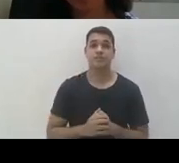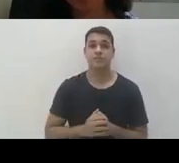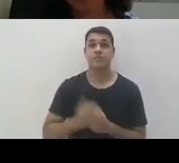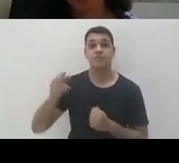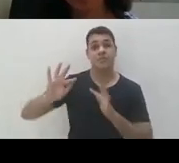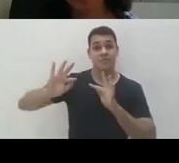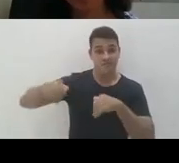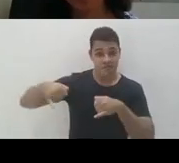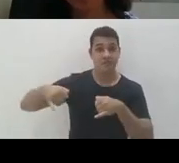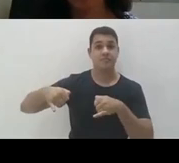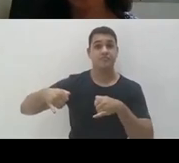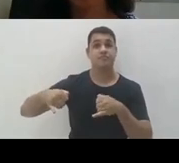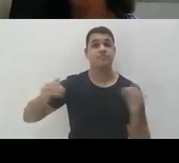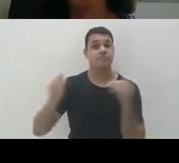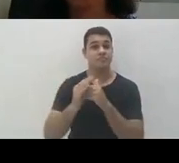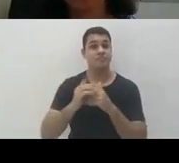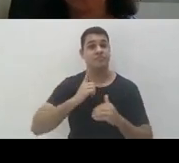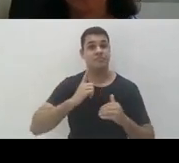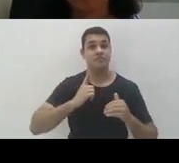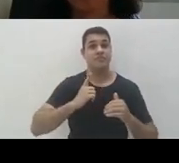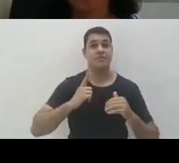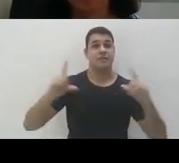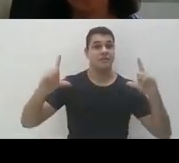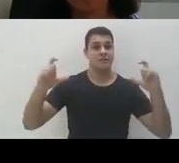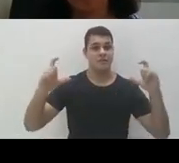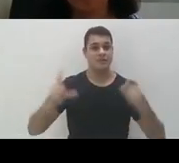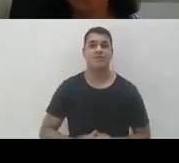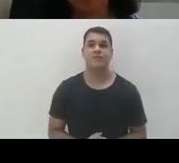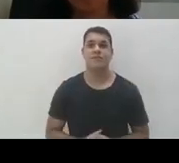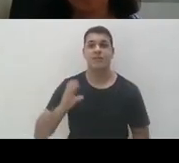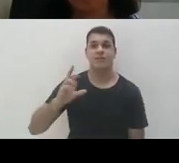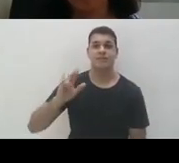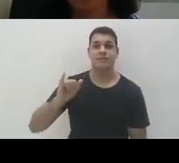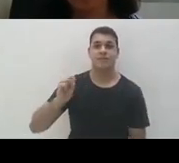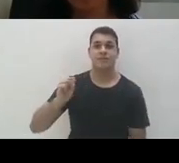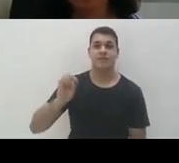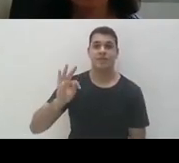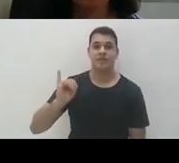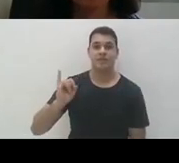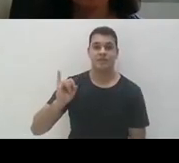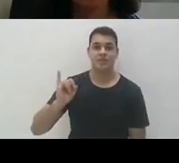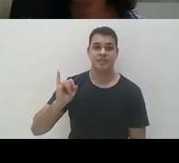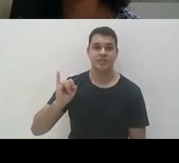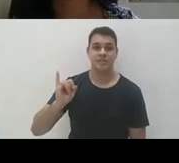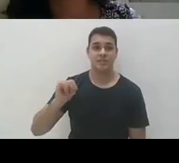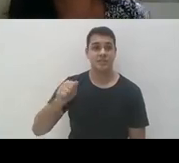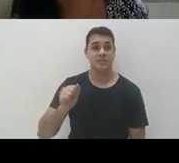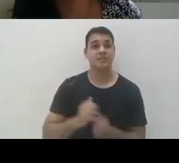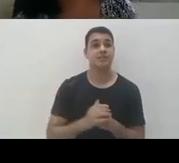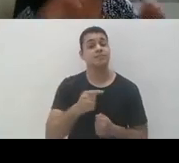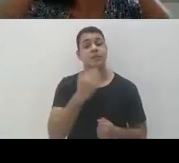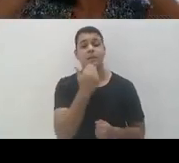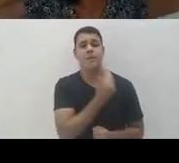final, a gente vai encerrar com uma foto, tá bom? Cris, é com você. Obrigada, Rita. Eu peço